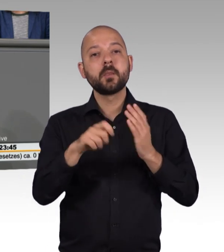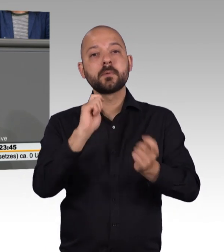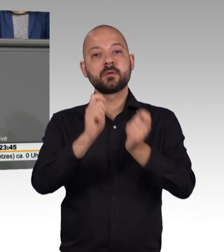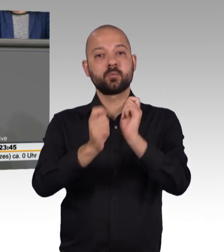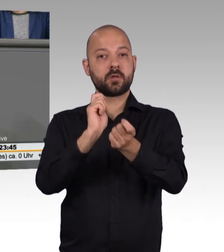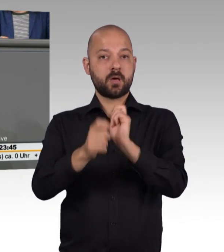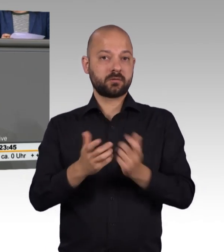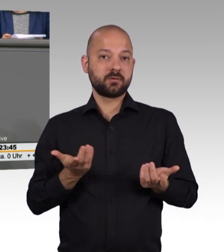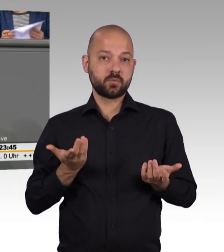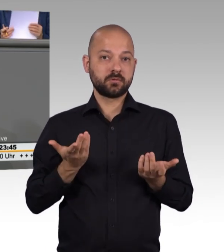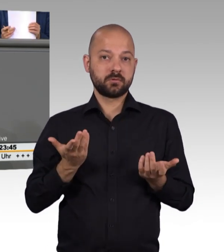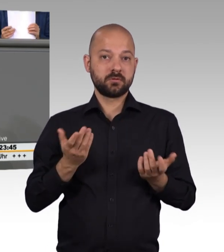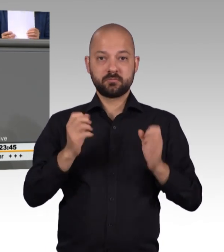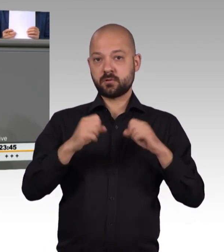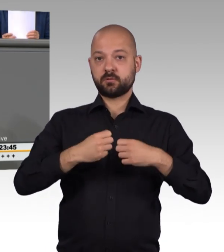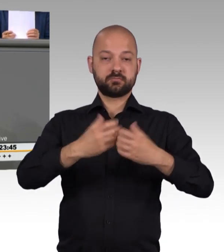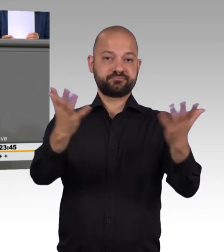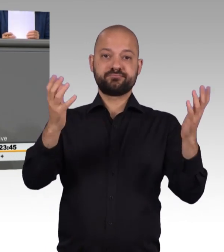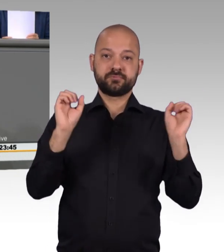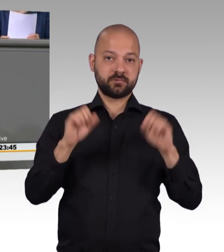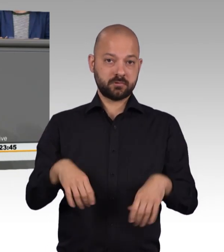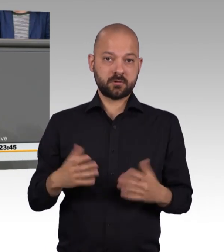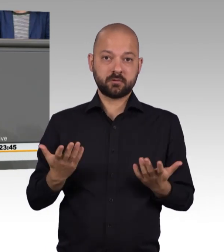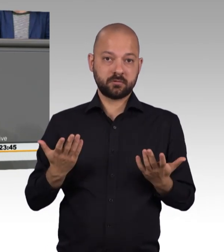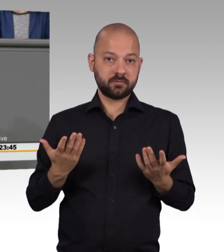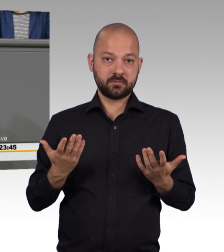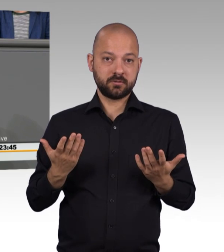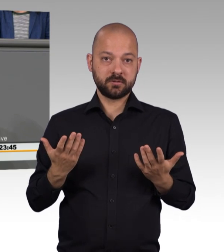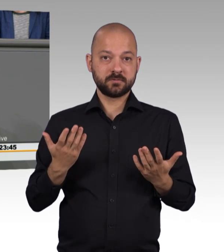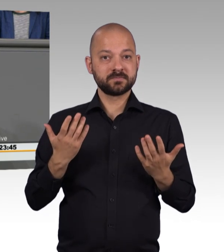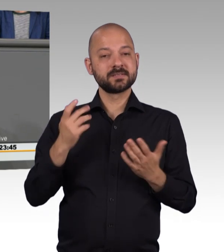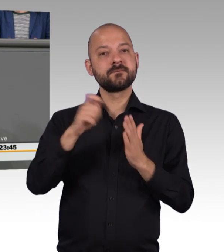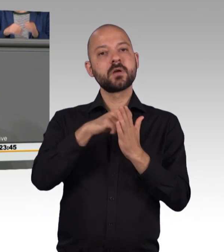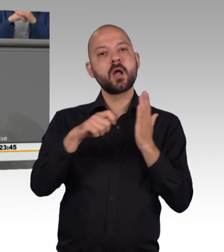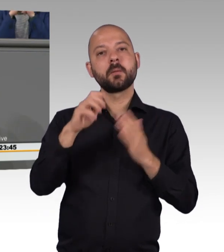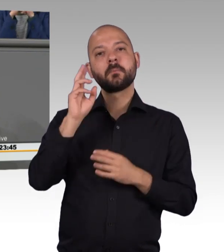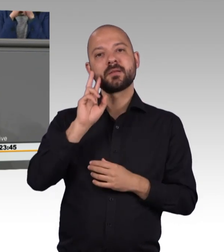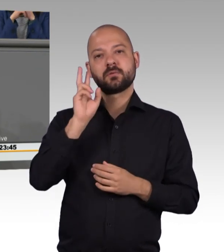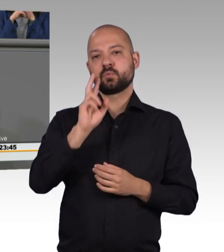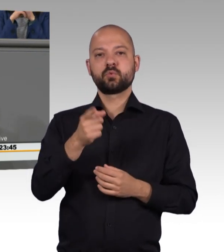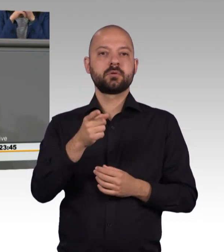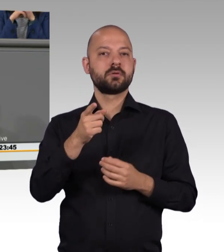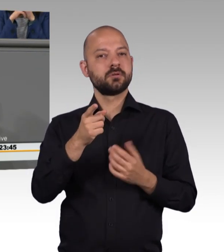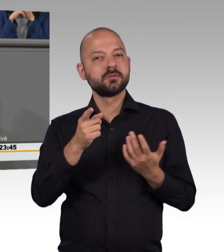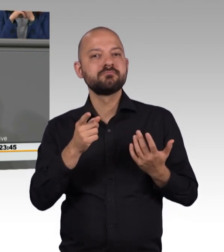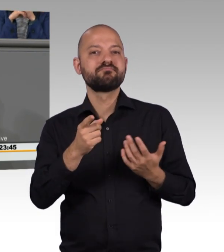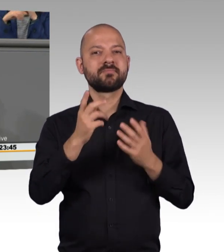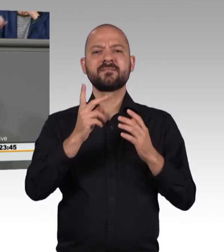Umfang Tür und Tor öffnen. Wahlbetrug ist aber kein Kavaliersdelikt, meine Damen und Herren, auch wenn einige von Ihnen es in Bezug auf die